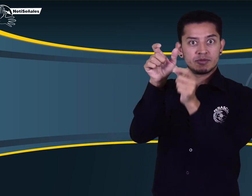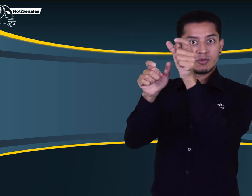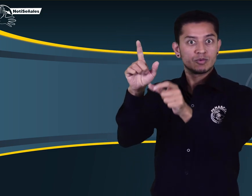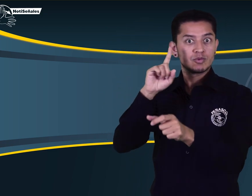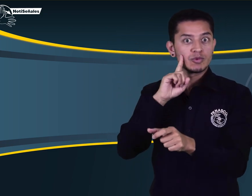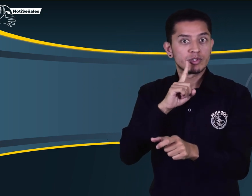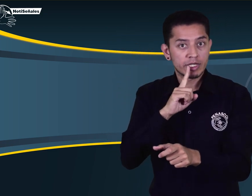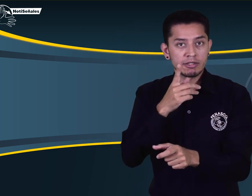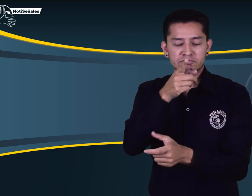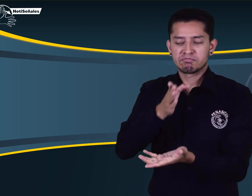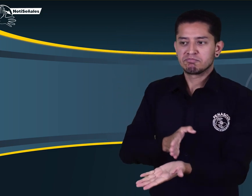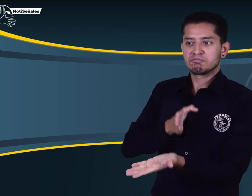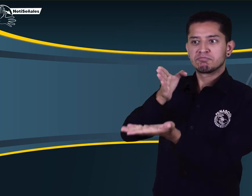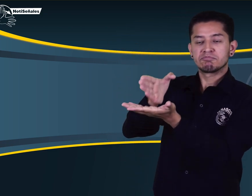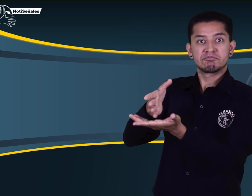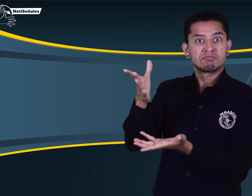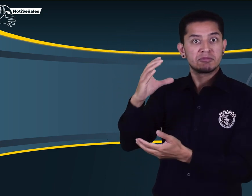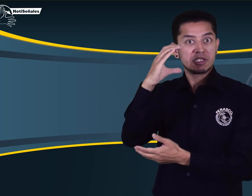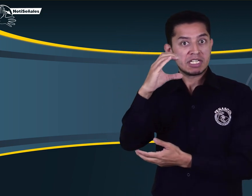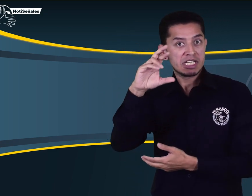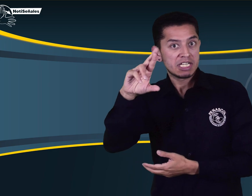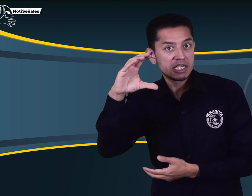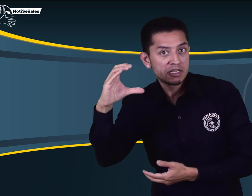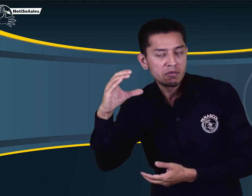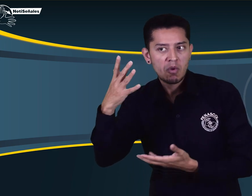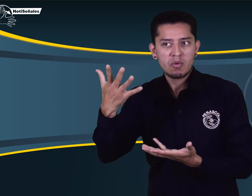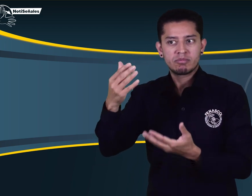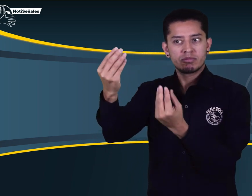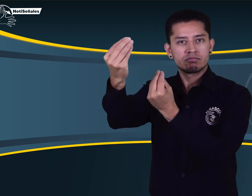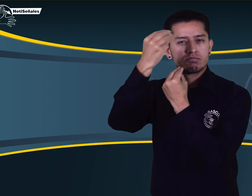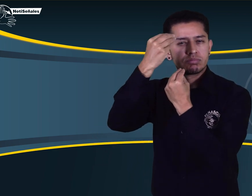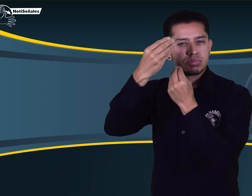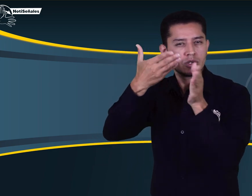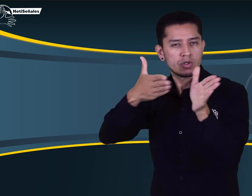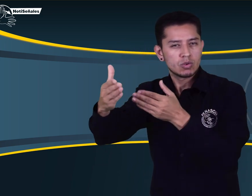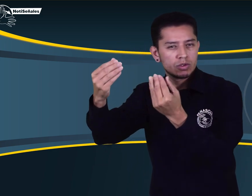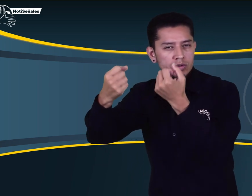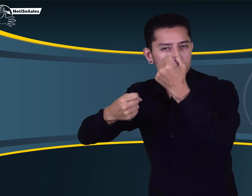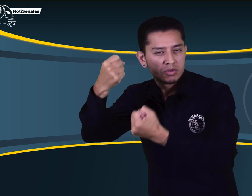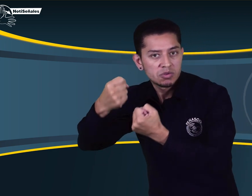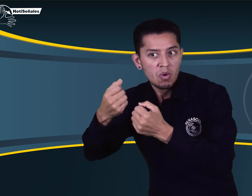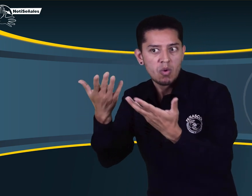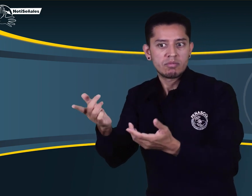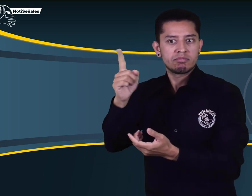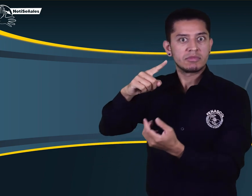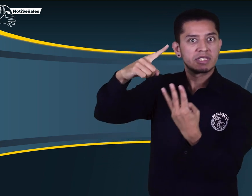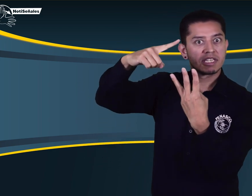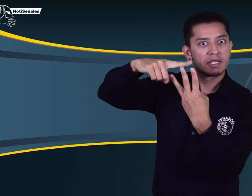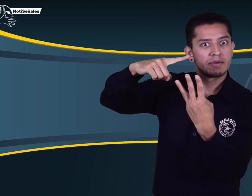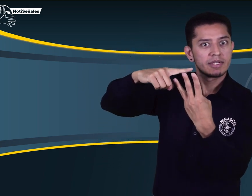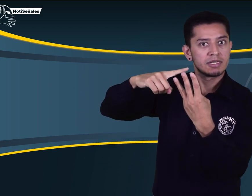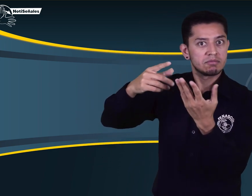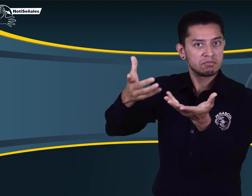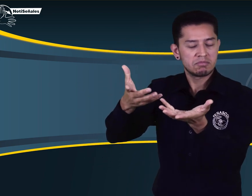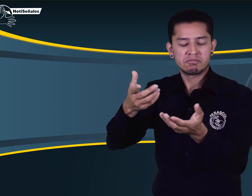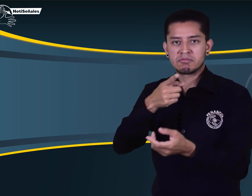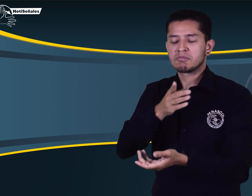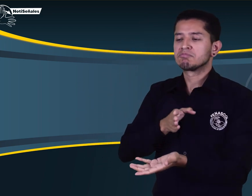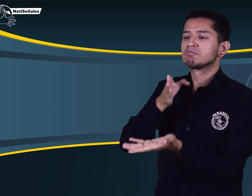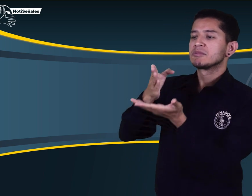trámite para sacar la licencia de conducción en algún CRCE o han ido a algún centro de enseñanza automovilística y